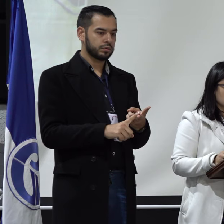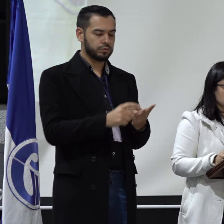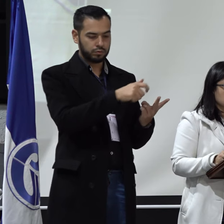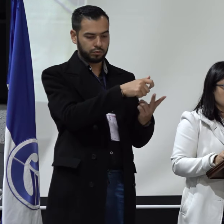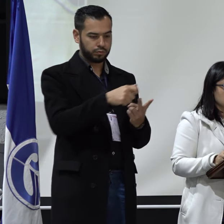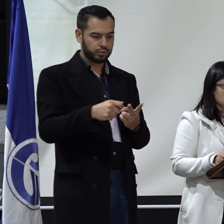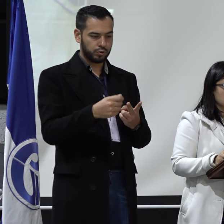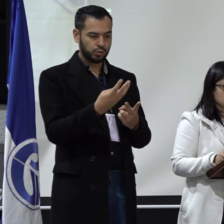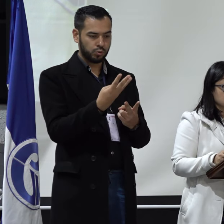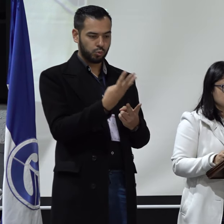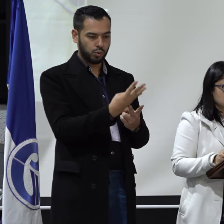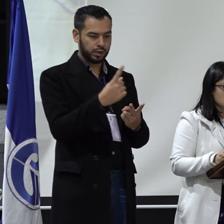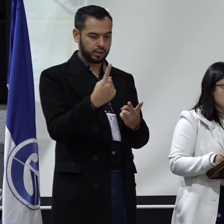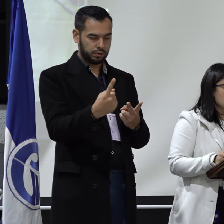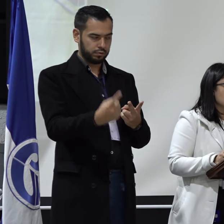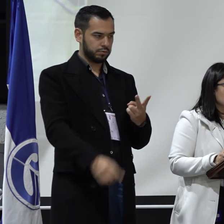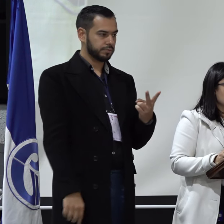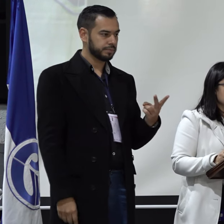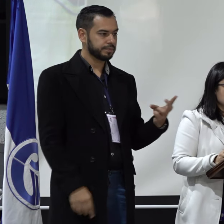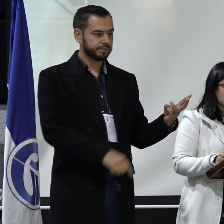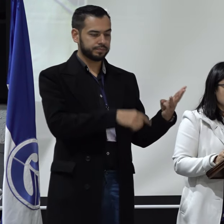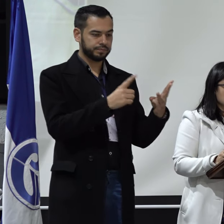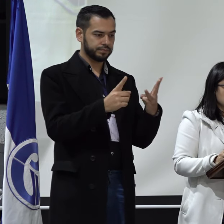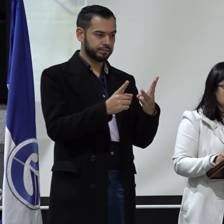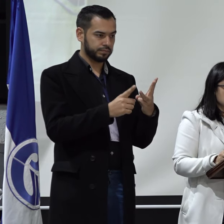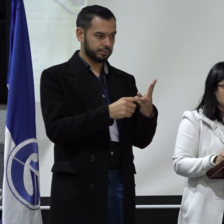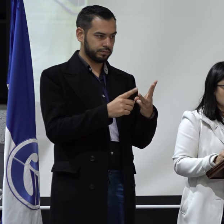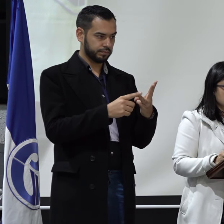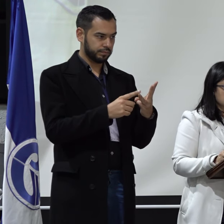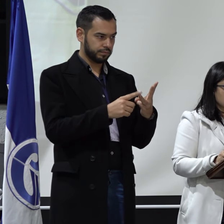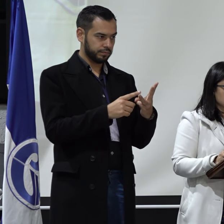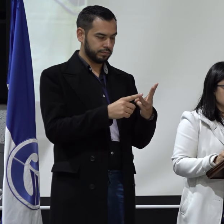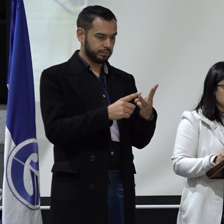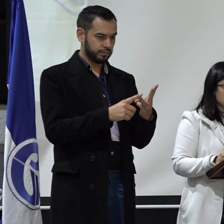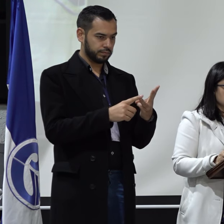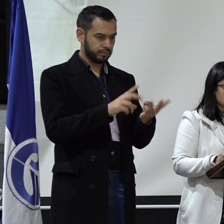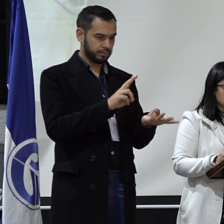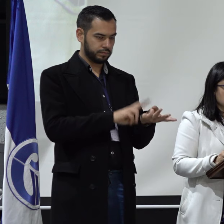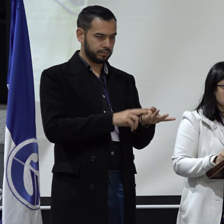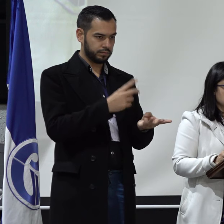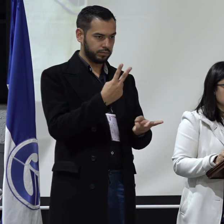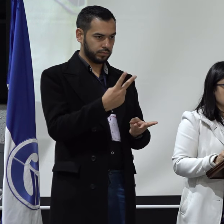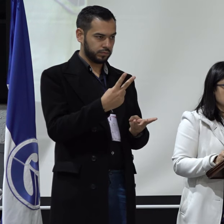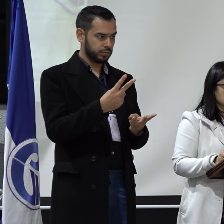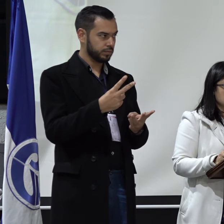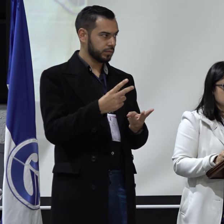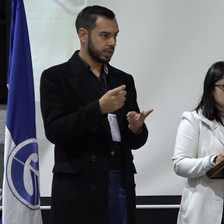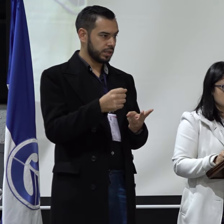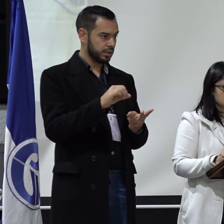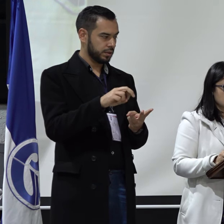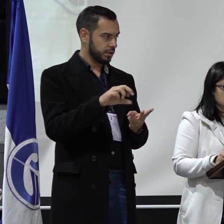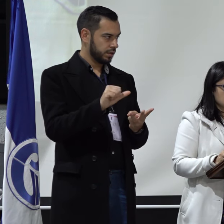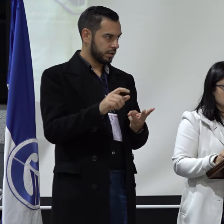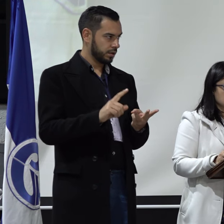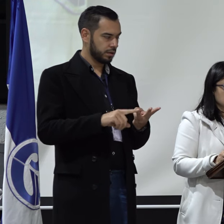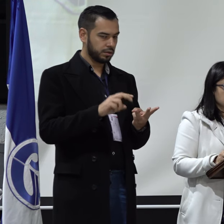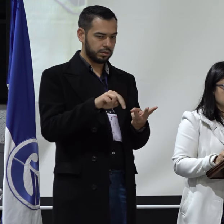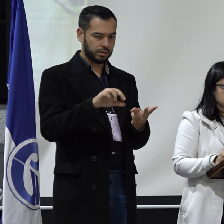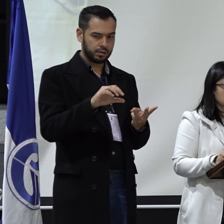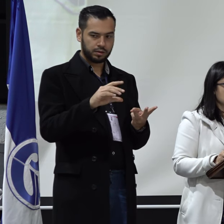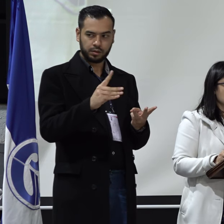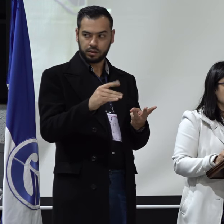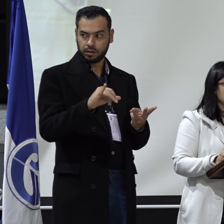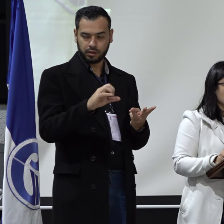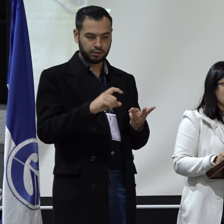total de 41 votos. Para la mesa número 3, compuesta por Gira Natalia, Natalí Díaz Mendoza y Diego